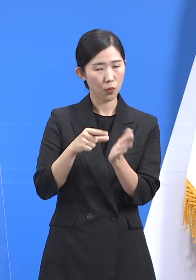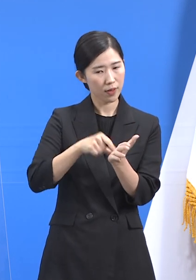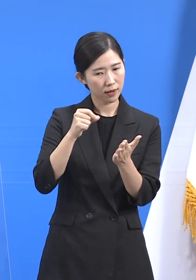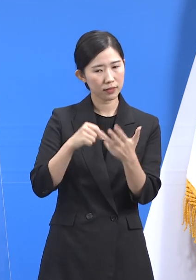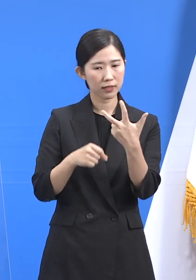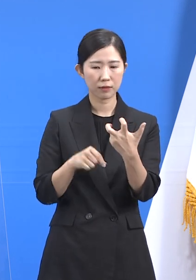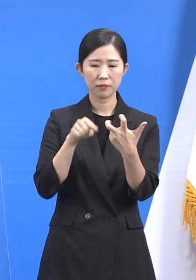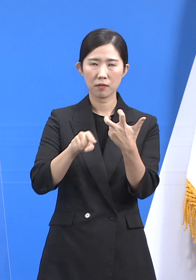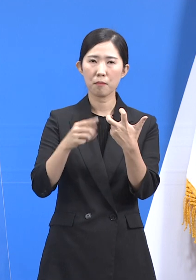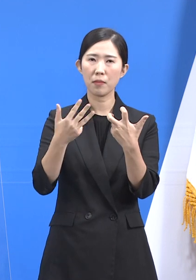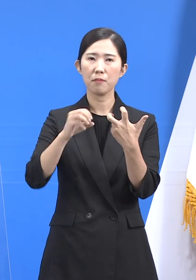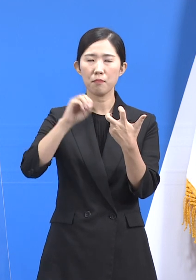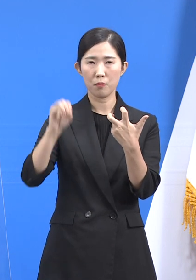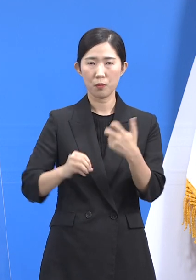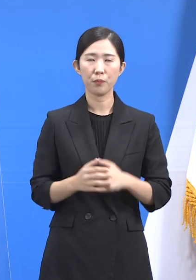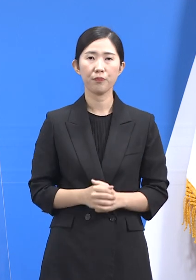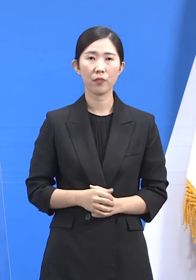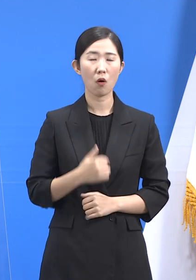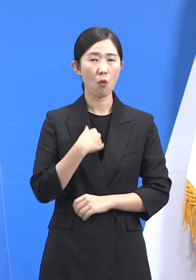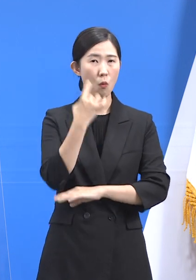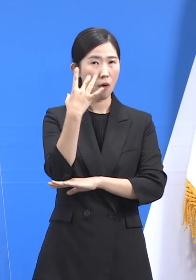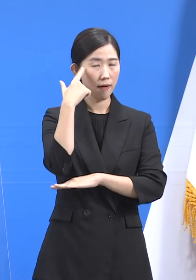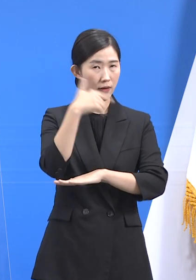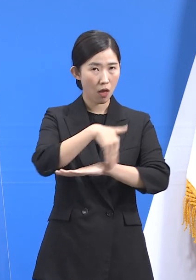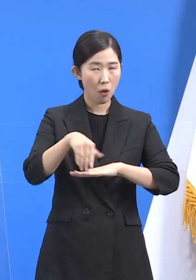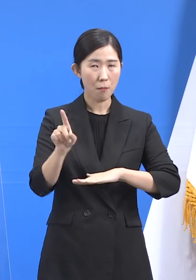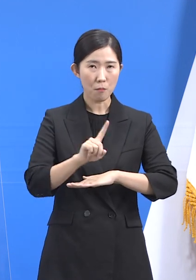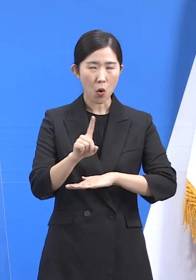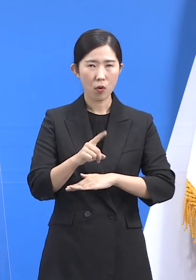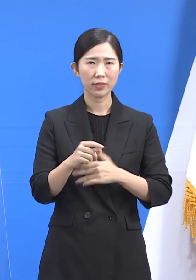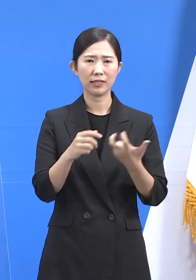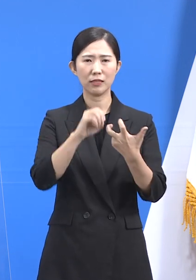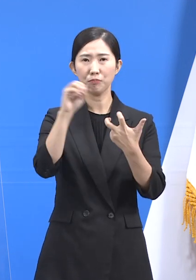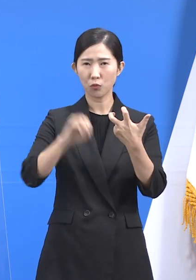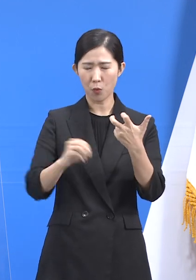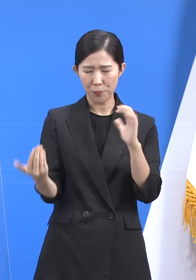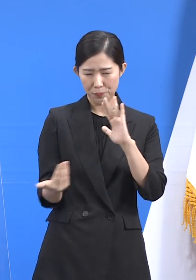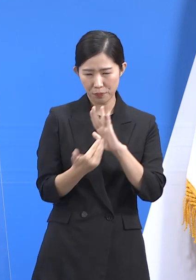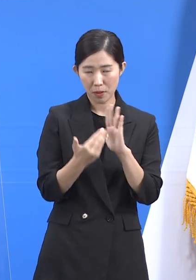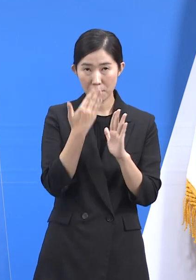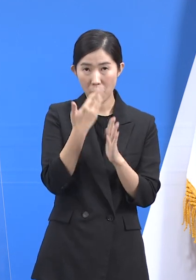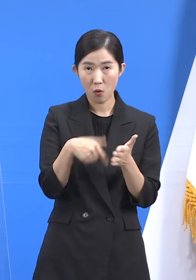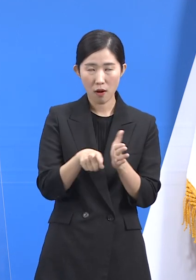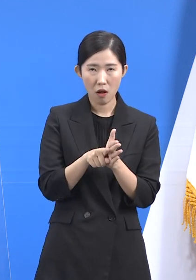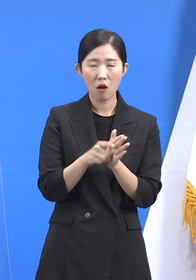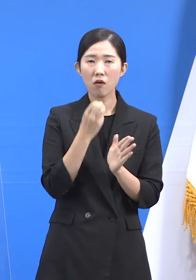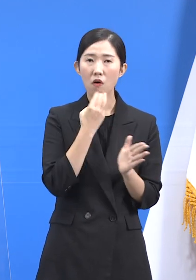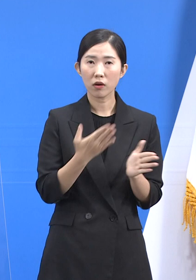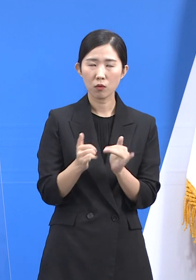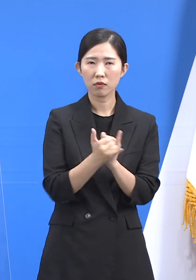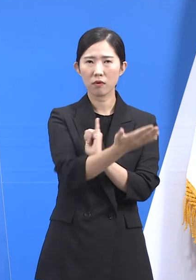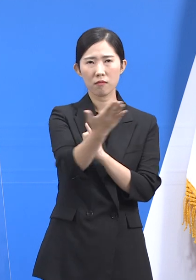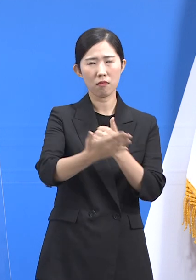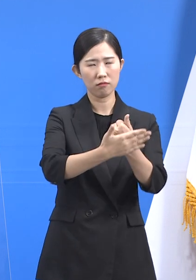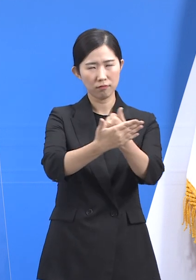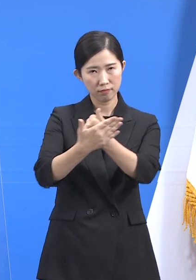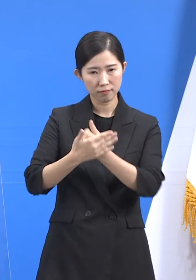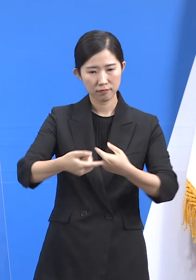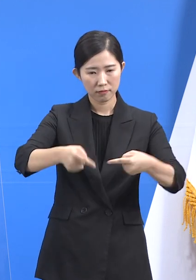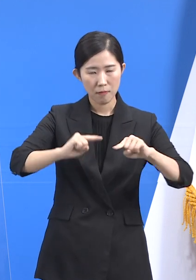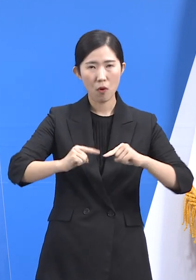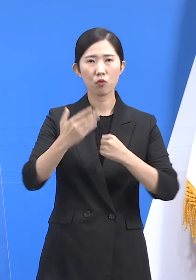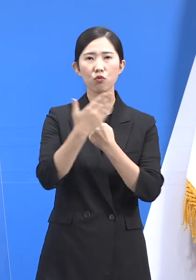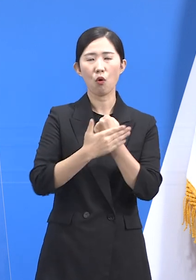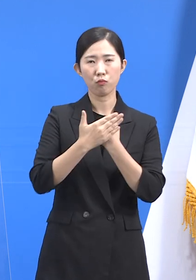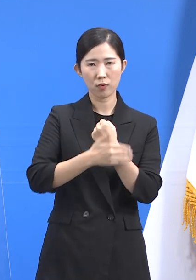.8%입니다. 당초 집단 변형 목표였던 70%를 달성하기까지는 도민 여러분 한 분 한 분의 참여가